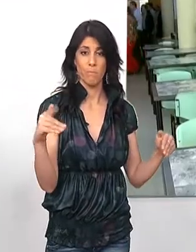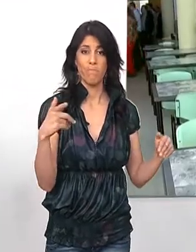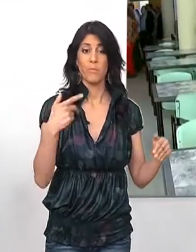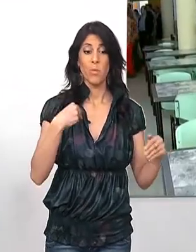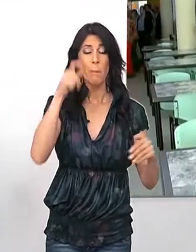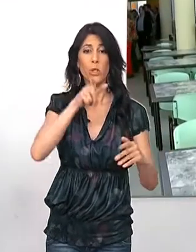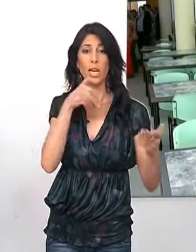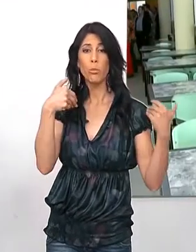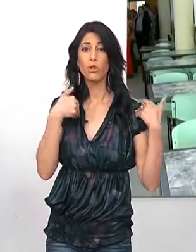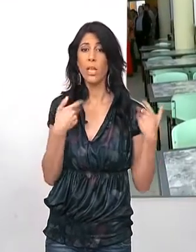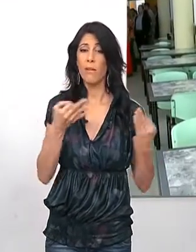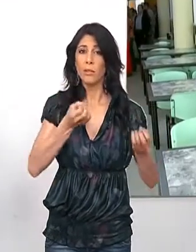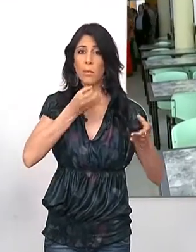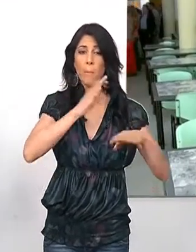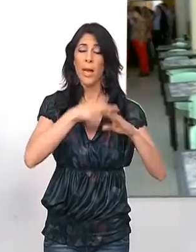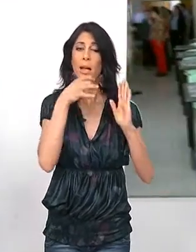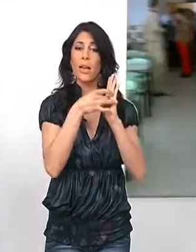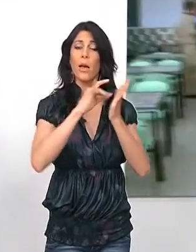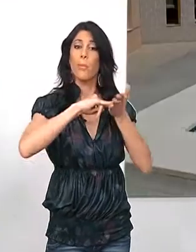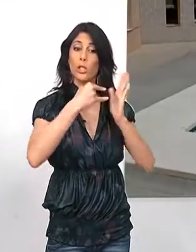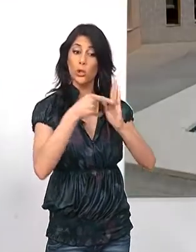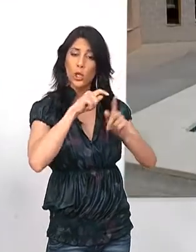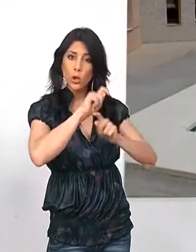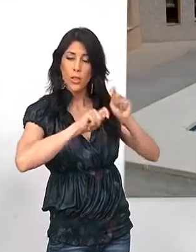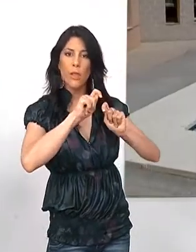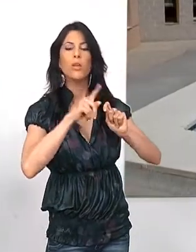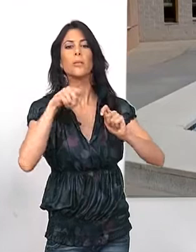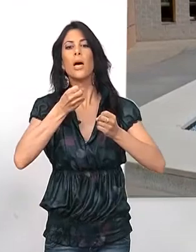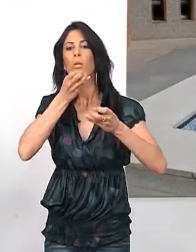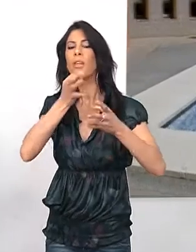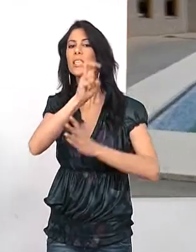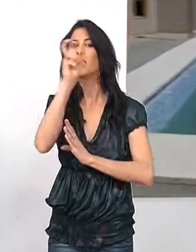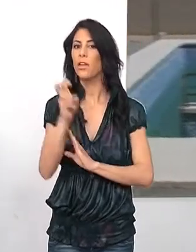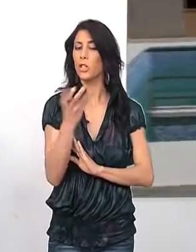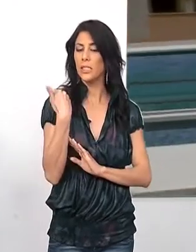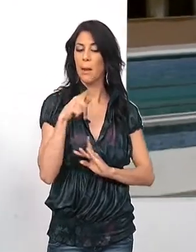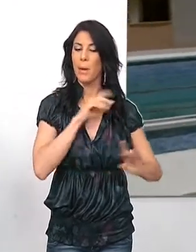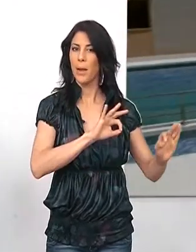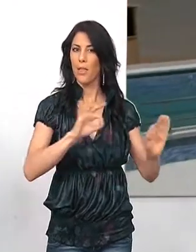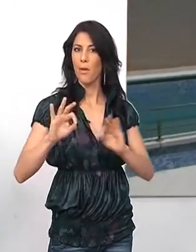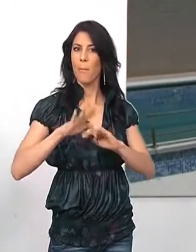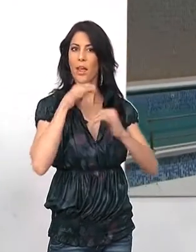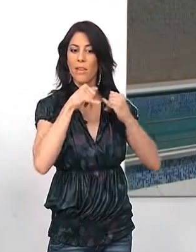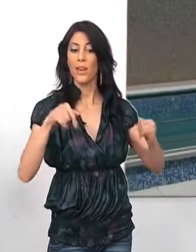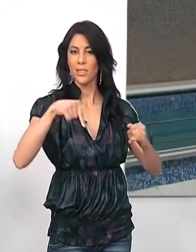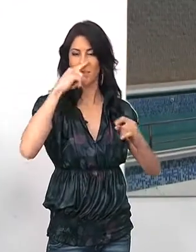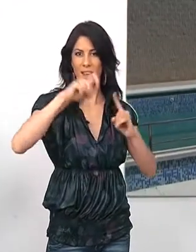Andrés Rebullo, responsable de comunicación, calidad y proyectos de la asociación, ha anunciado las actividades que ya tienen preparadas para celebrar este